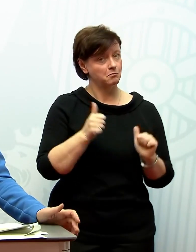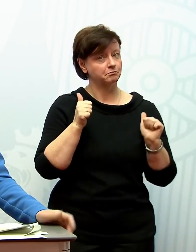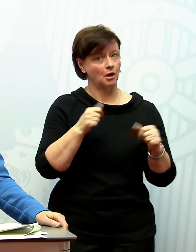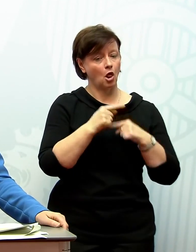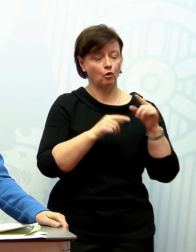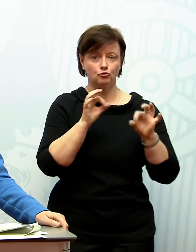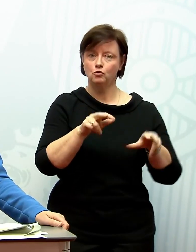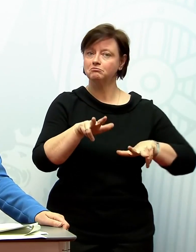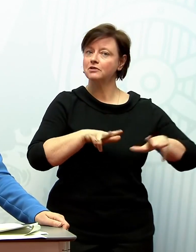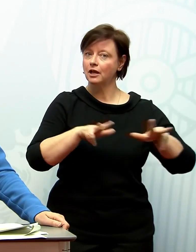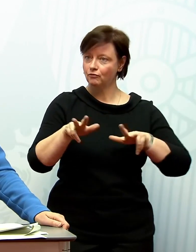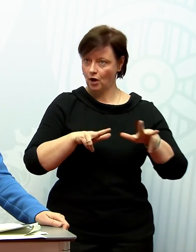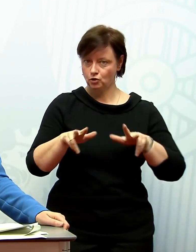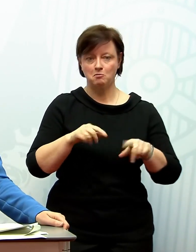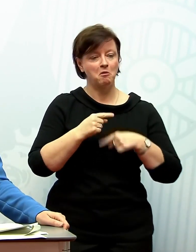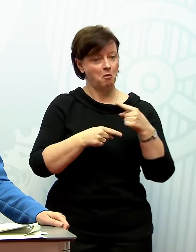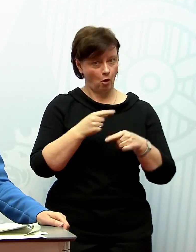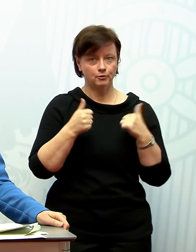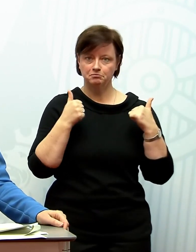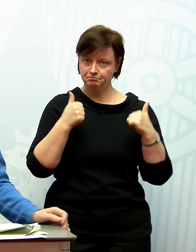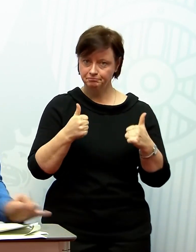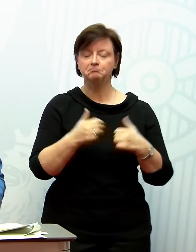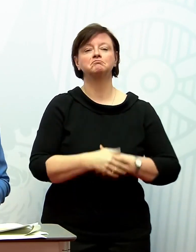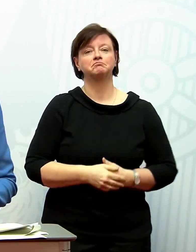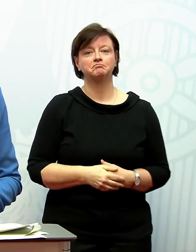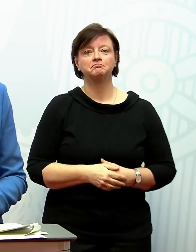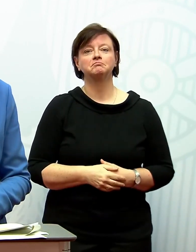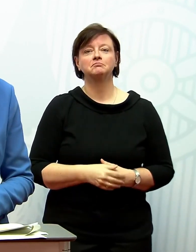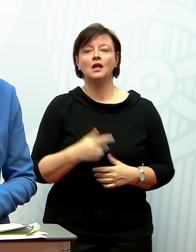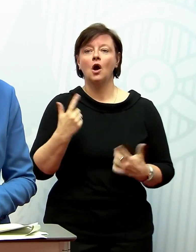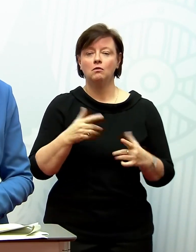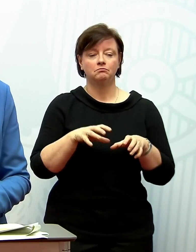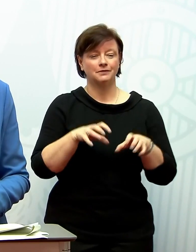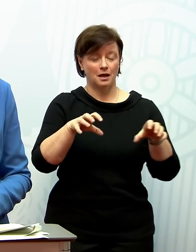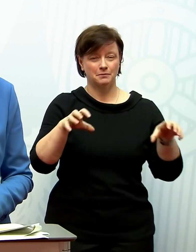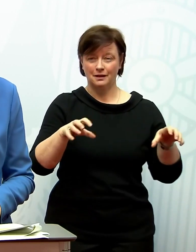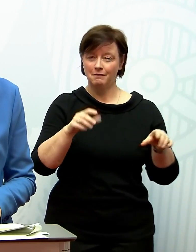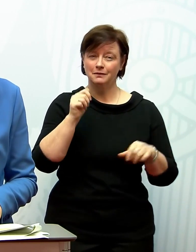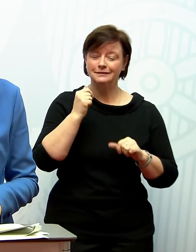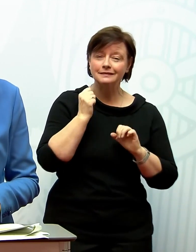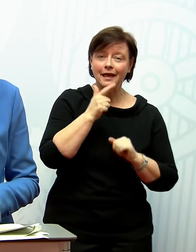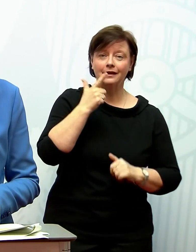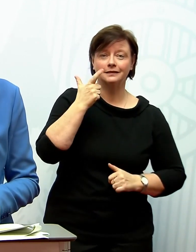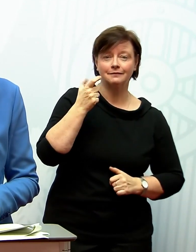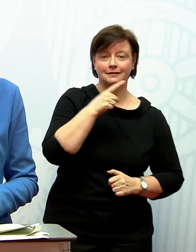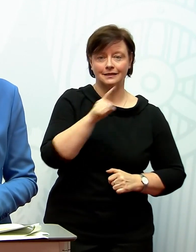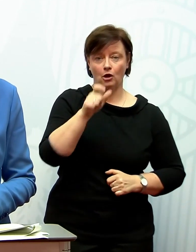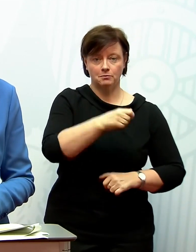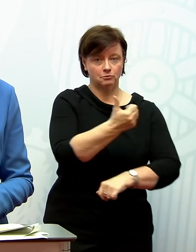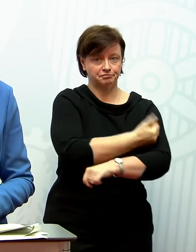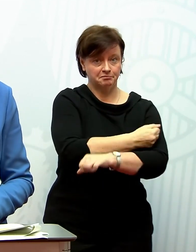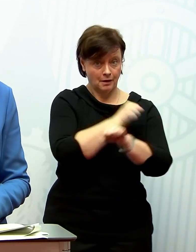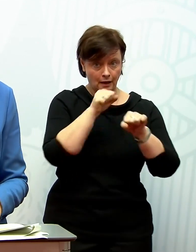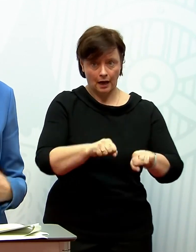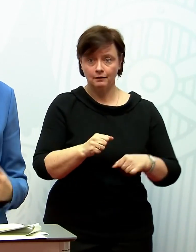Die Impfinfrastruktur funktioniert in unserem Bundesland. Wir haben die Kapazität, um täglich 20.000 Menschen zu impfen. Und